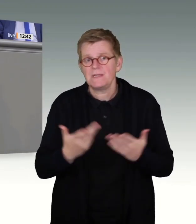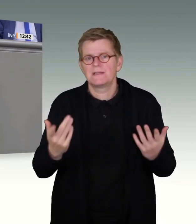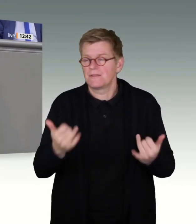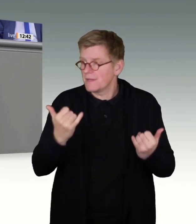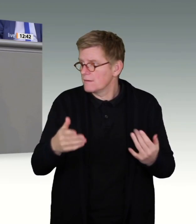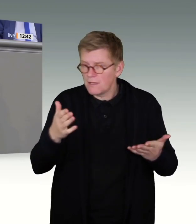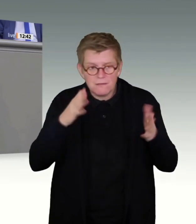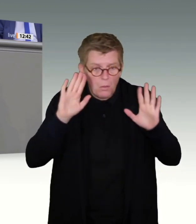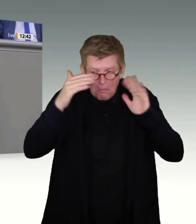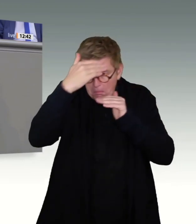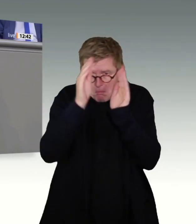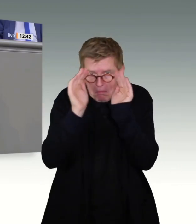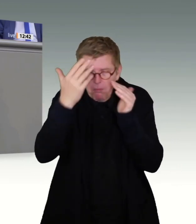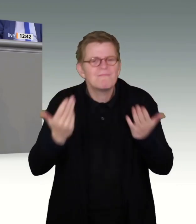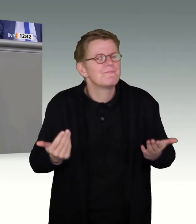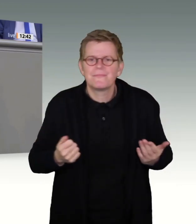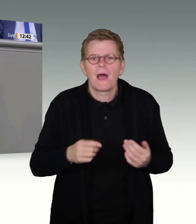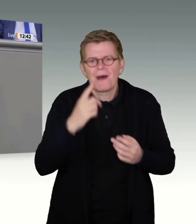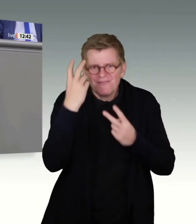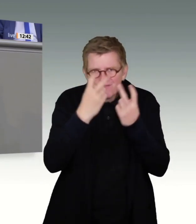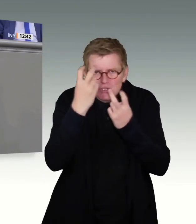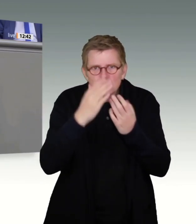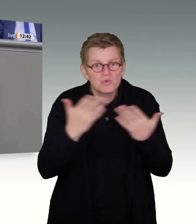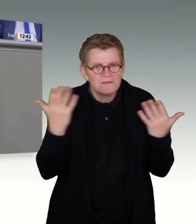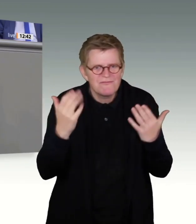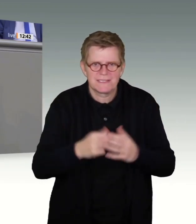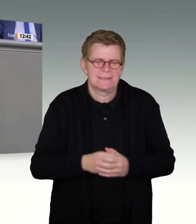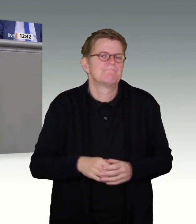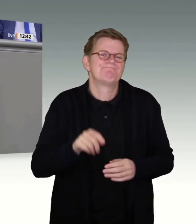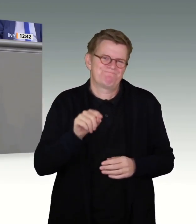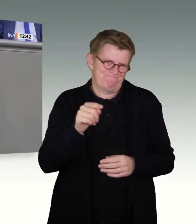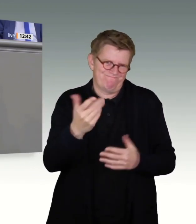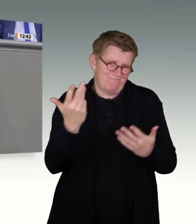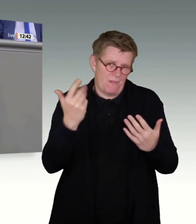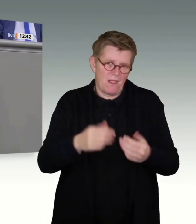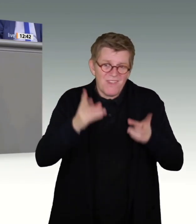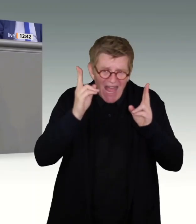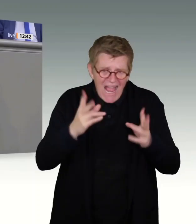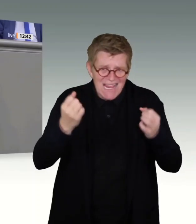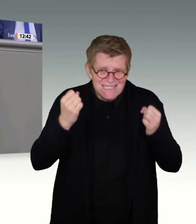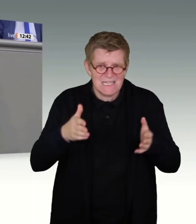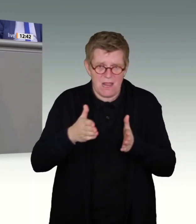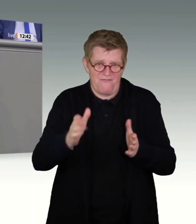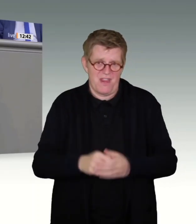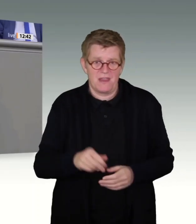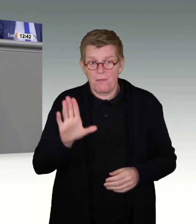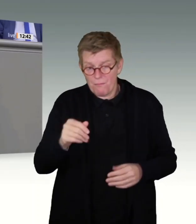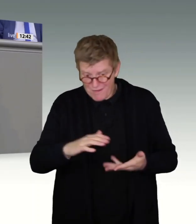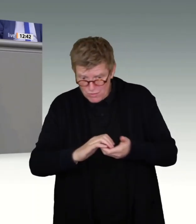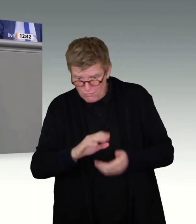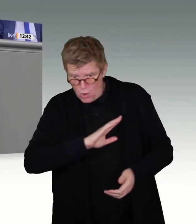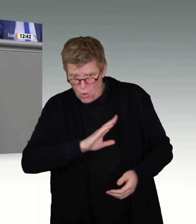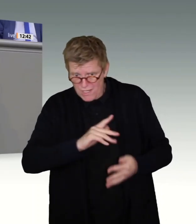Wir suchen aber nach rechtssicheren Wegen, was eben gerade mit Ihnen in der Großen Koalition nicht möglich war.